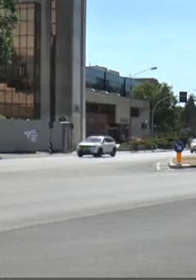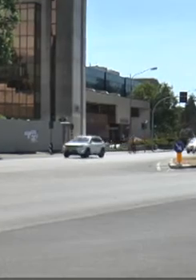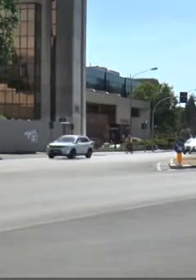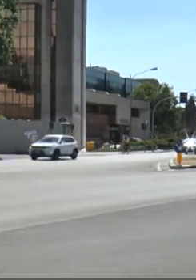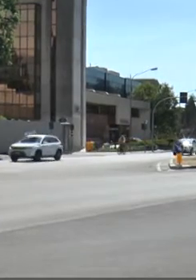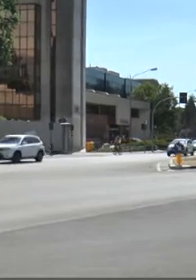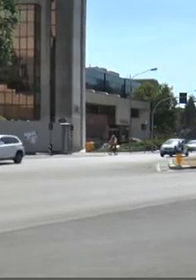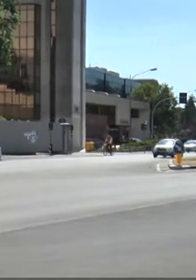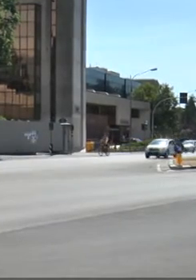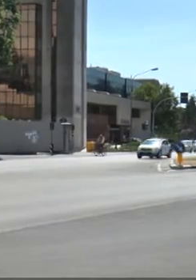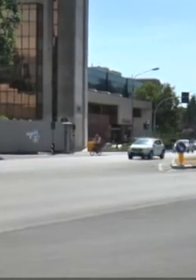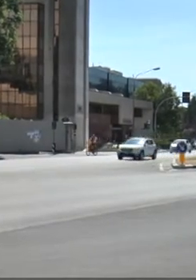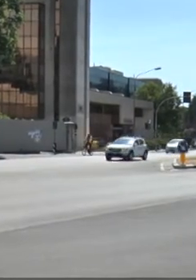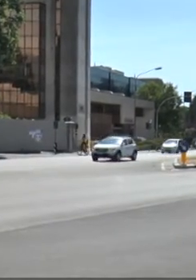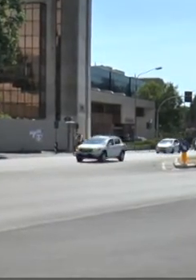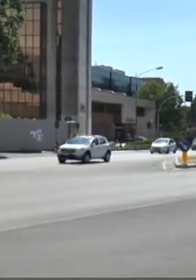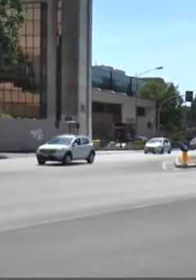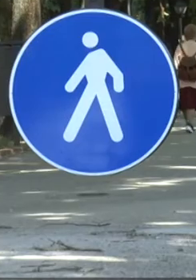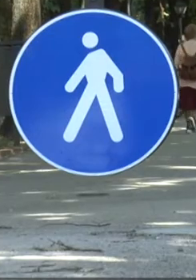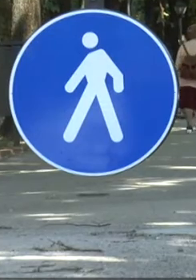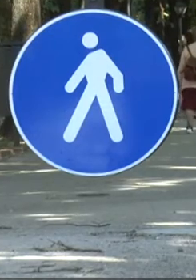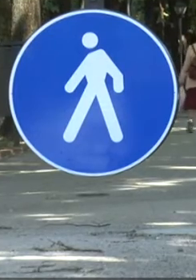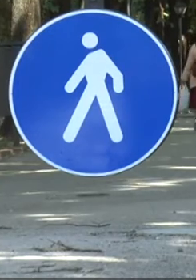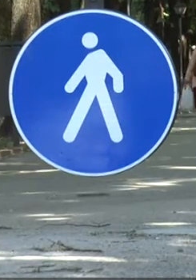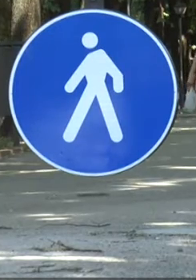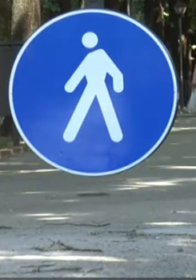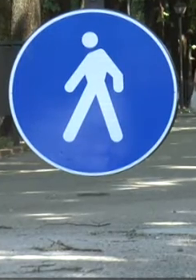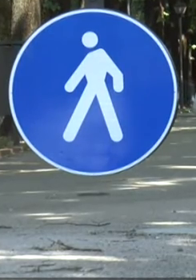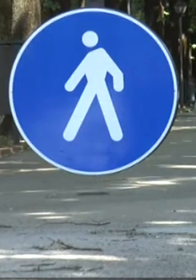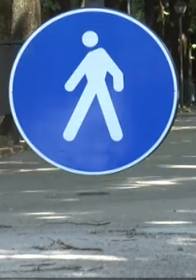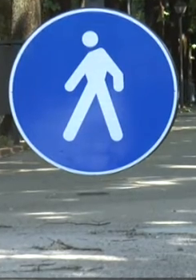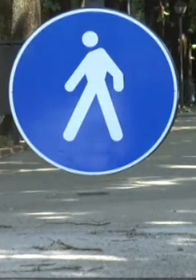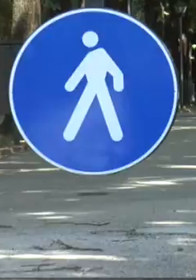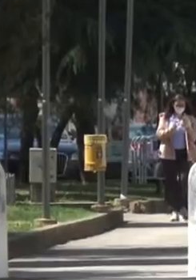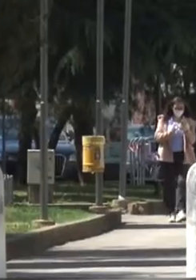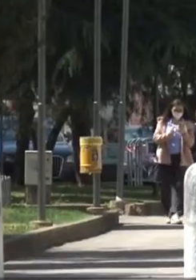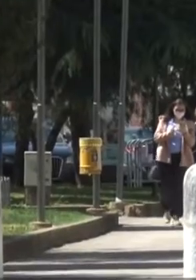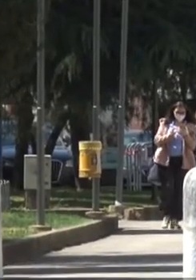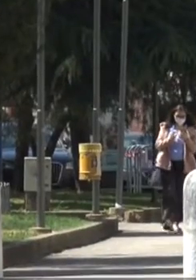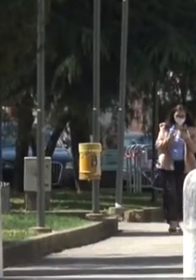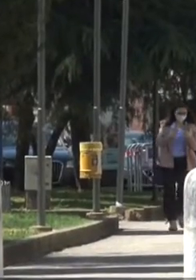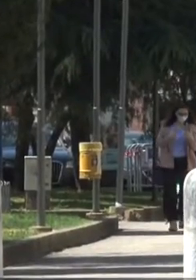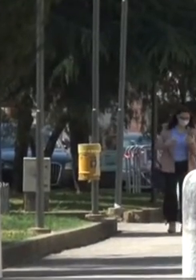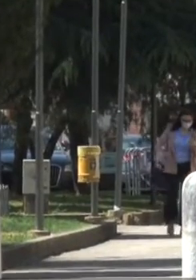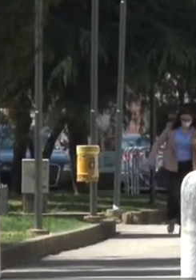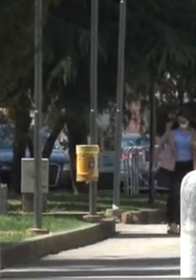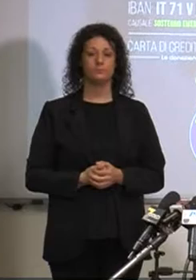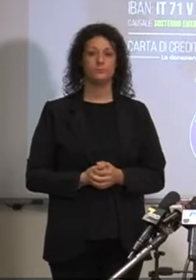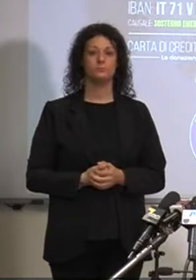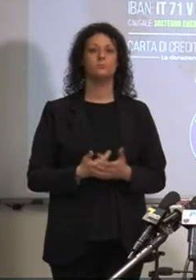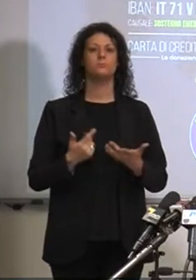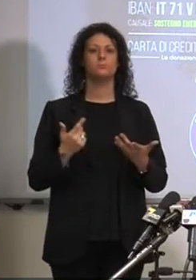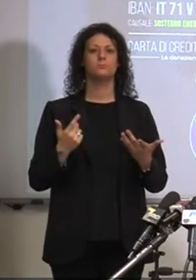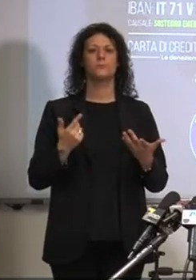I dati riguardanti l'emergenza coronavirus stanno fornendo indicazioni importanti alla regione, tanto che Zaia parla già di una fase 4.